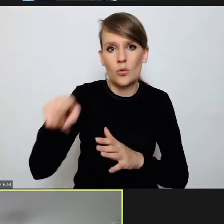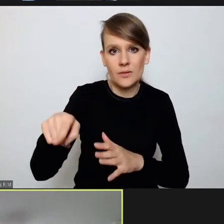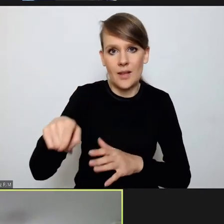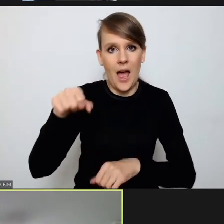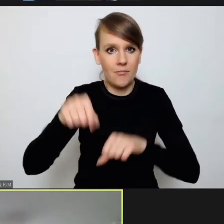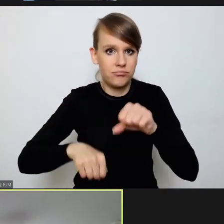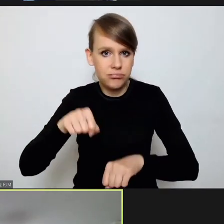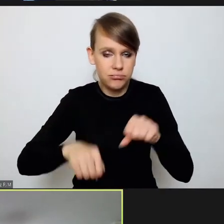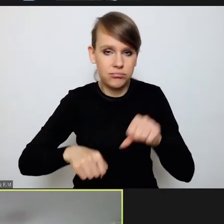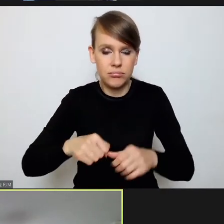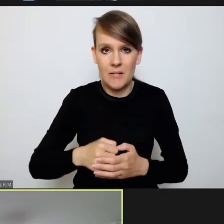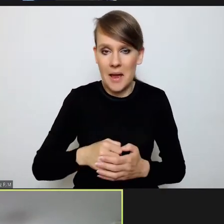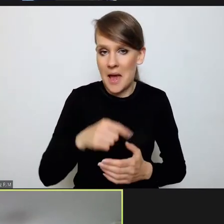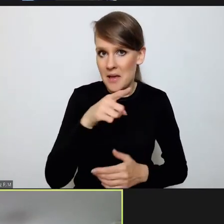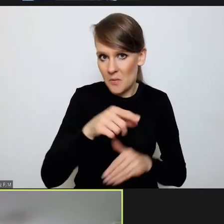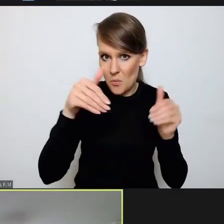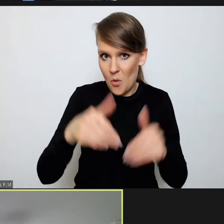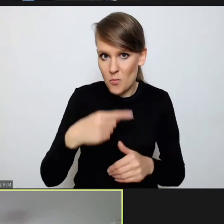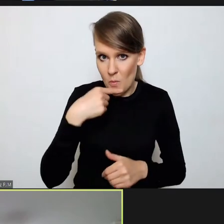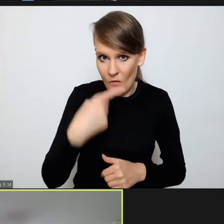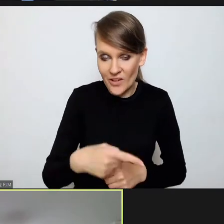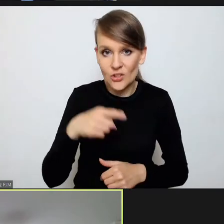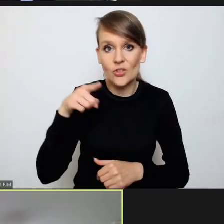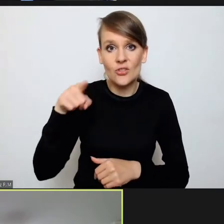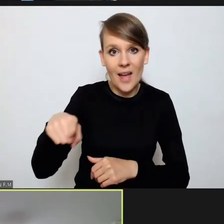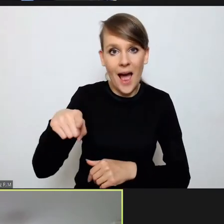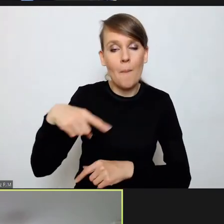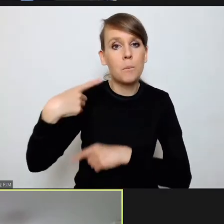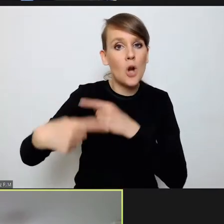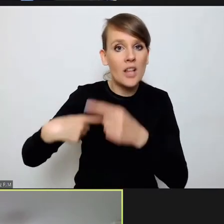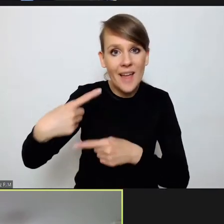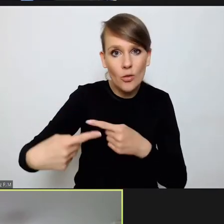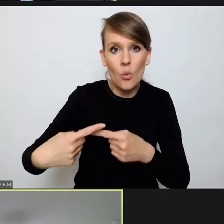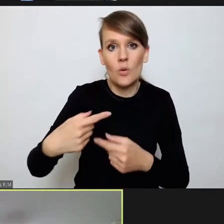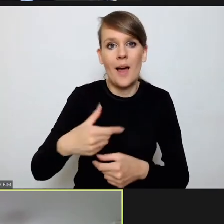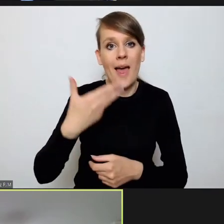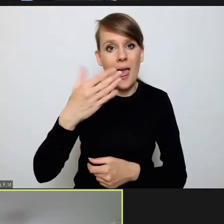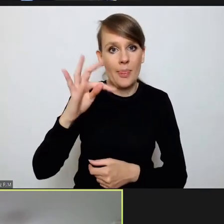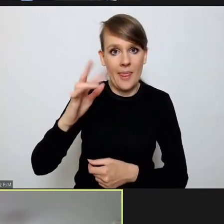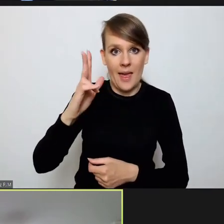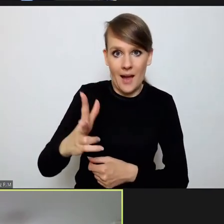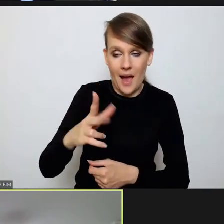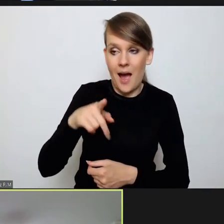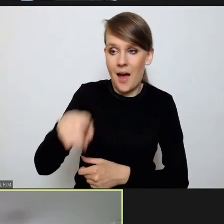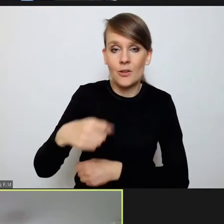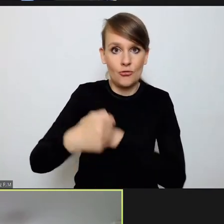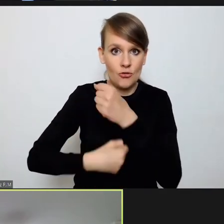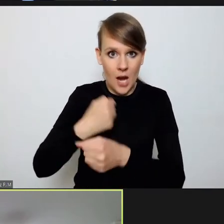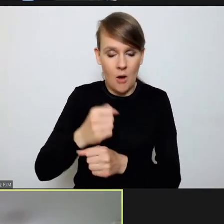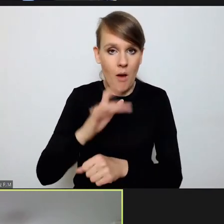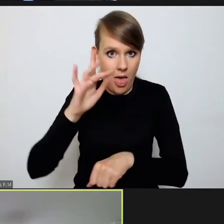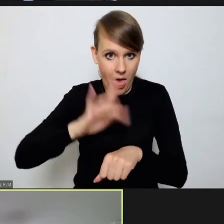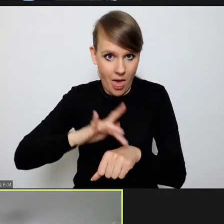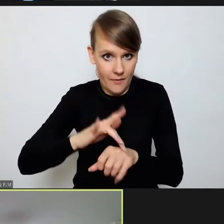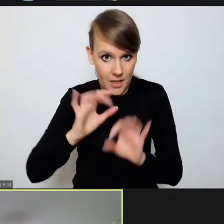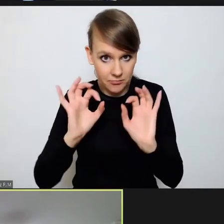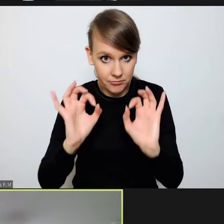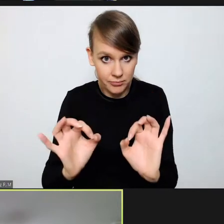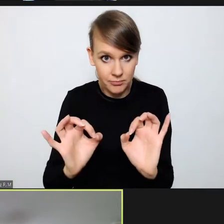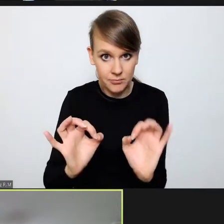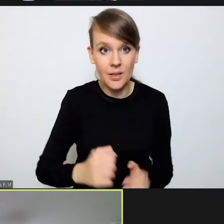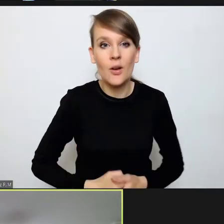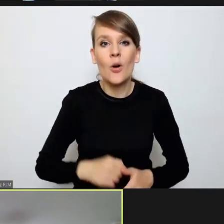powiedzieć, że ta procedura, czy też, że funkcjonowanie MTK jest efektywne. To znaczy, czy w